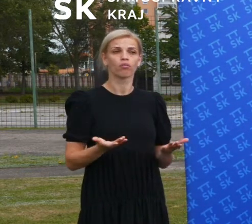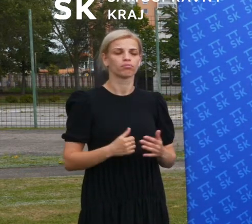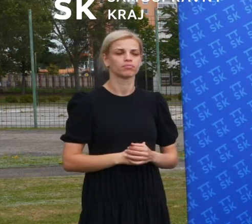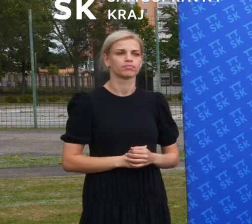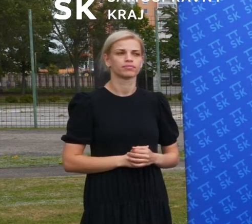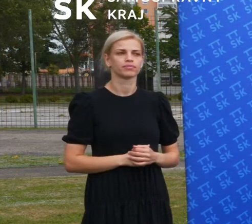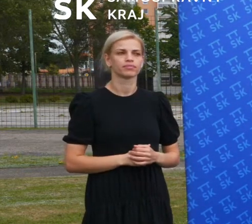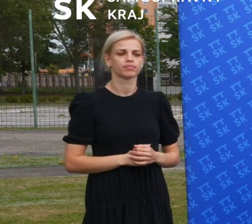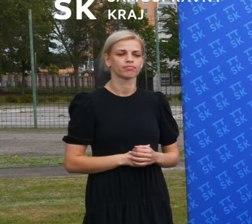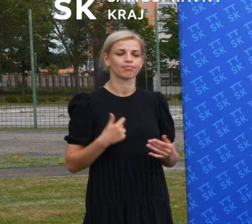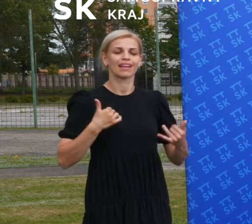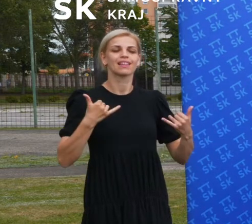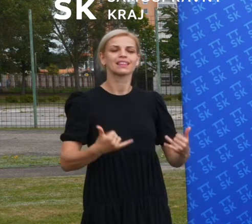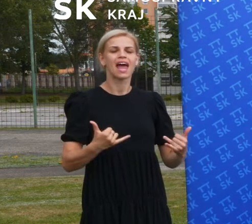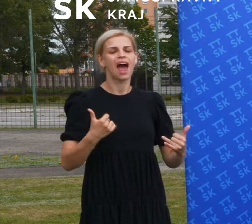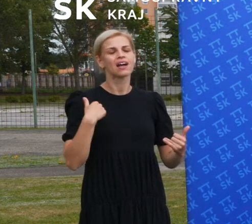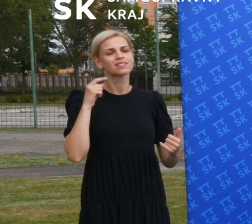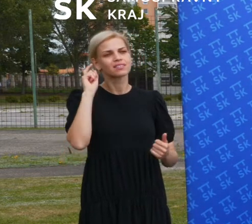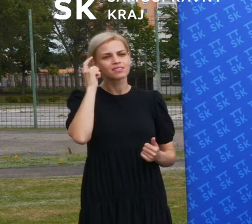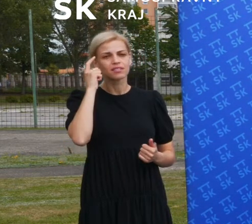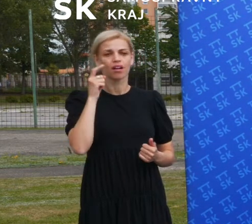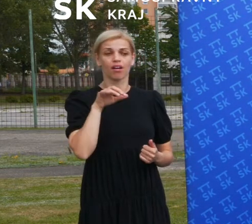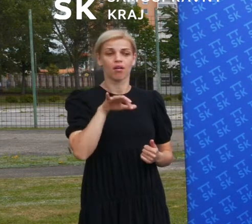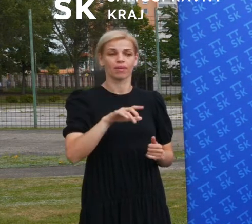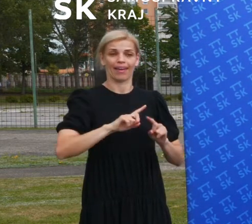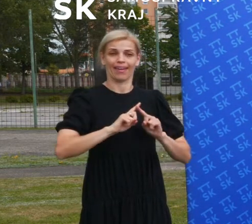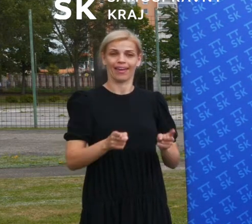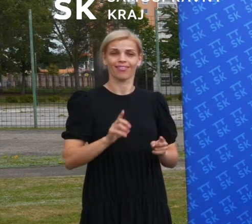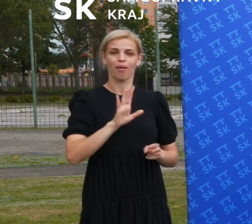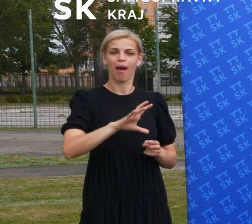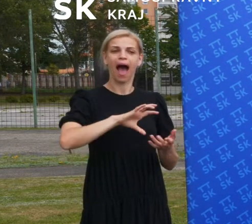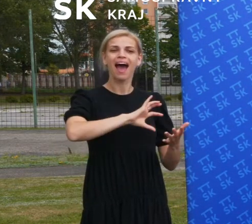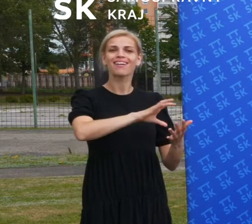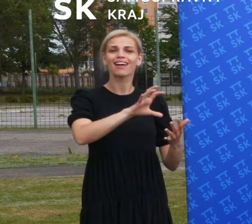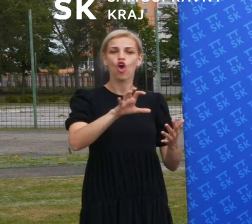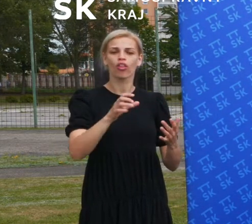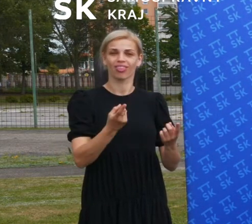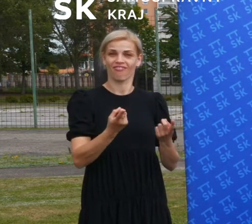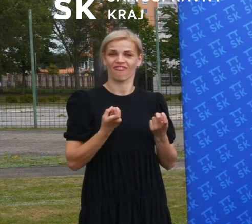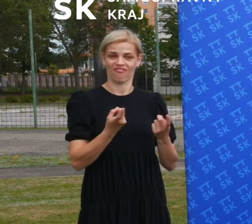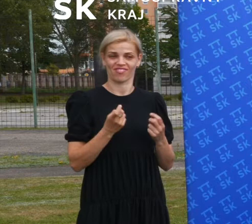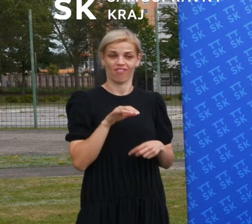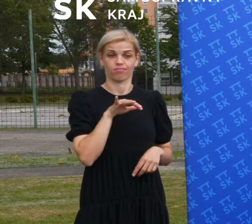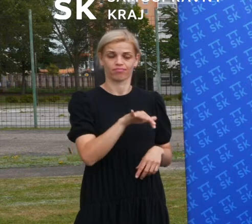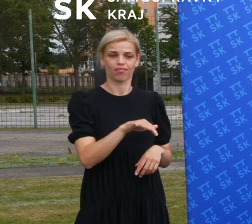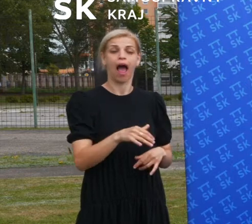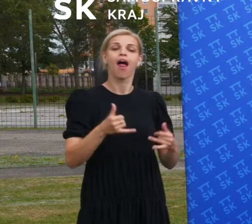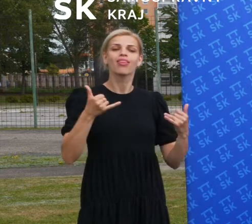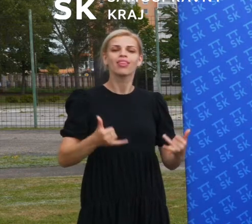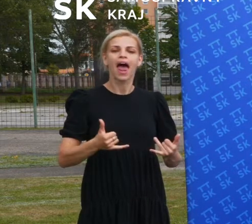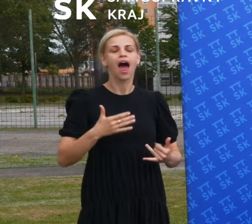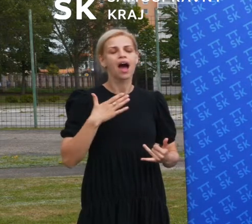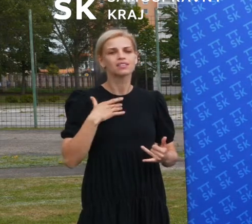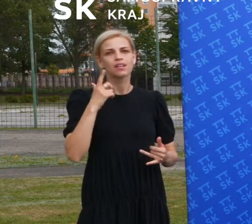My sa teraz zamišľame, lebo sú tu aj niektoré iné regionálne výzvy. Na teraz je presvedčenie